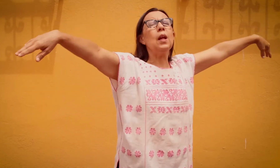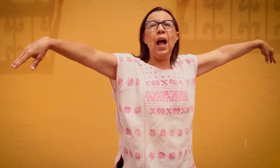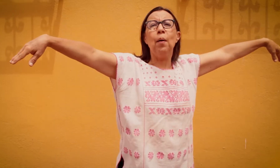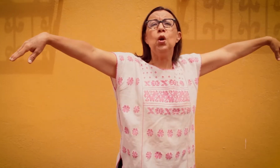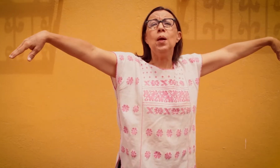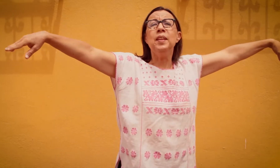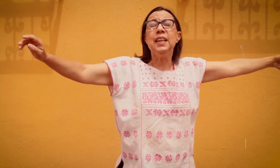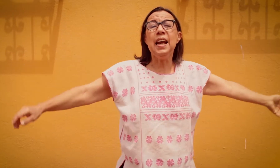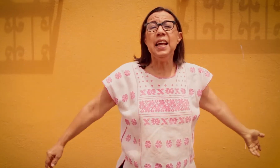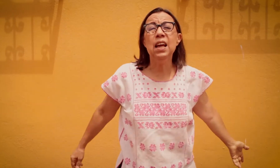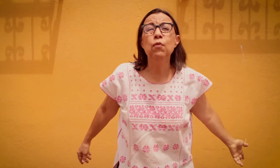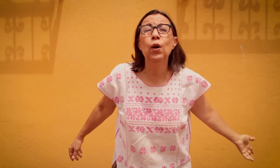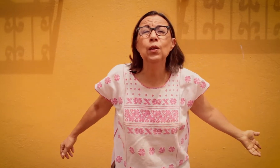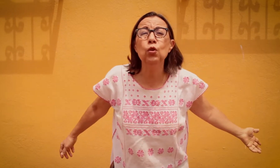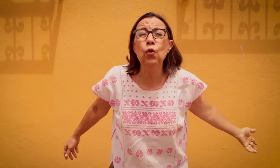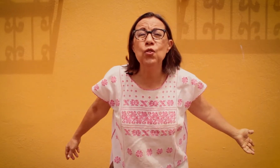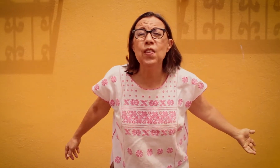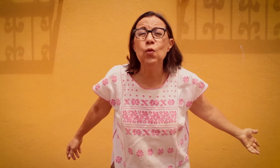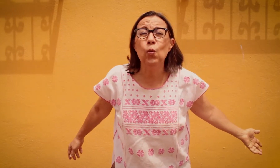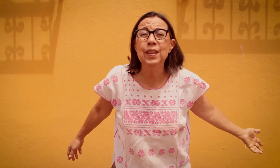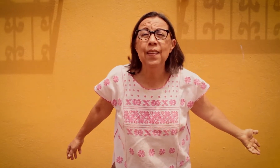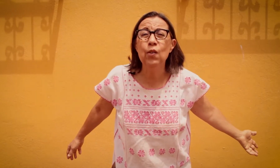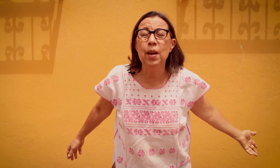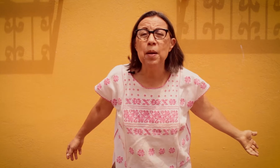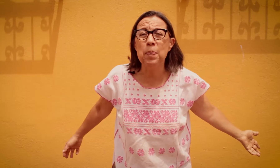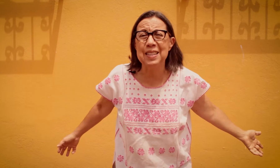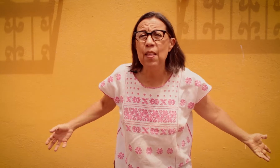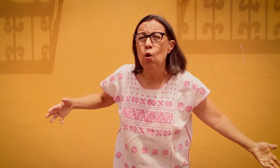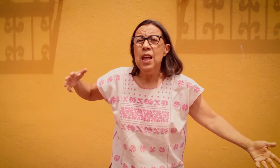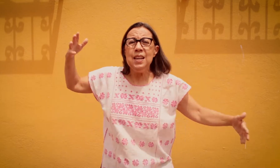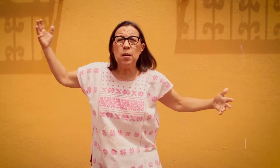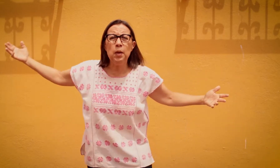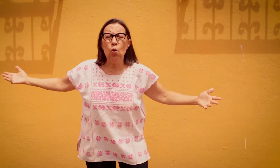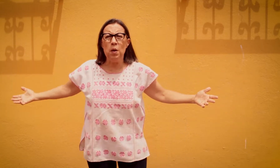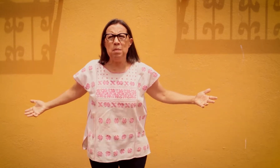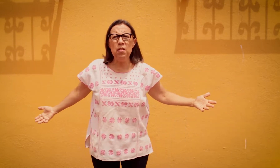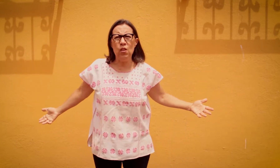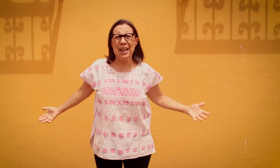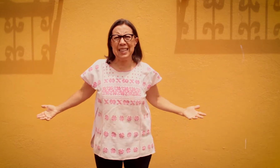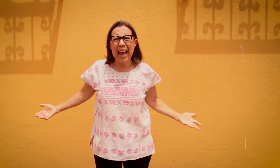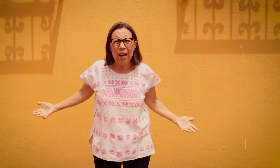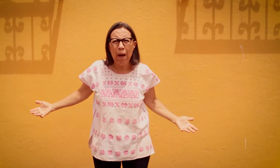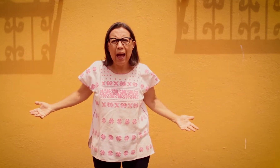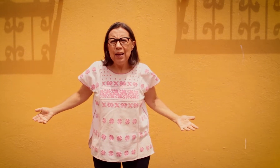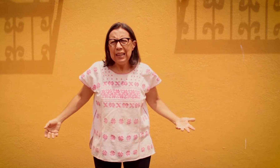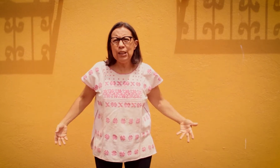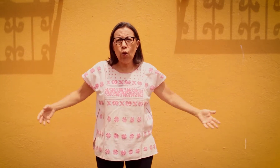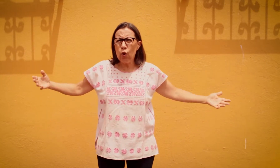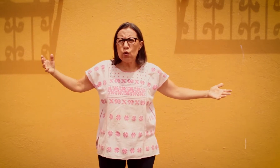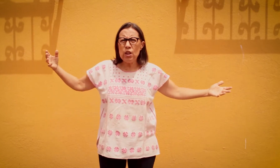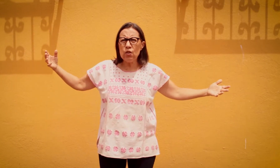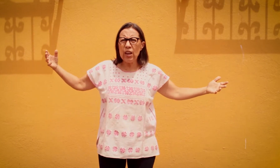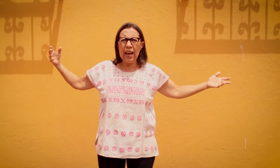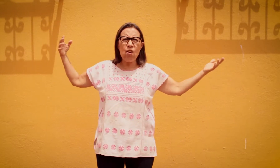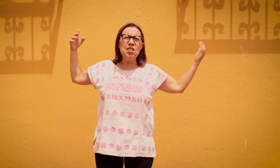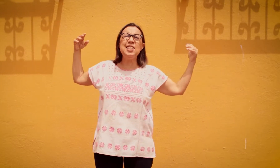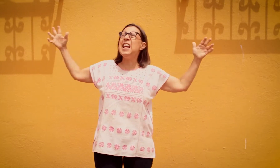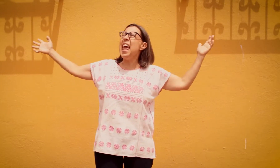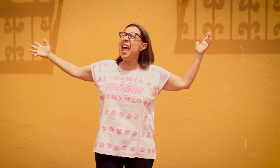Abrió la ventana y ahí fue cuando todos se dieron cuenta de lo que había pasado. Estaban como en medio de la selva. Y todos los niños dijeron ¡sí!